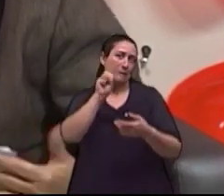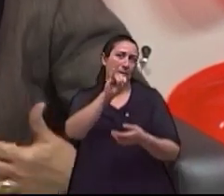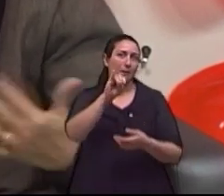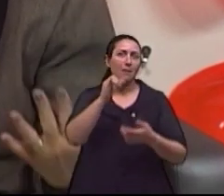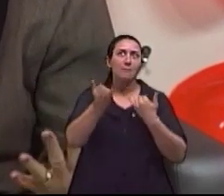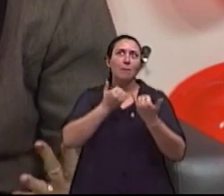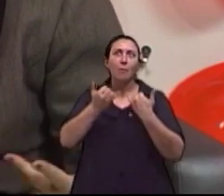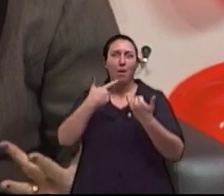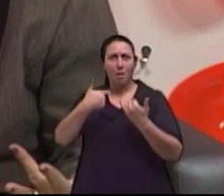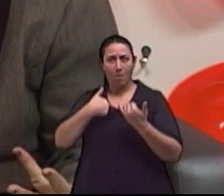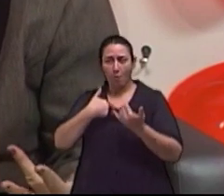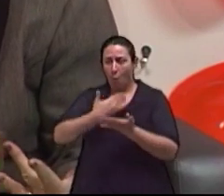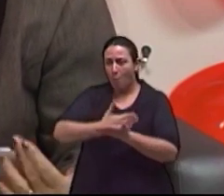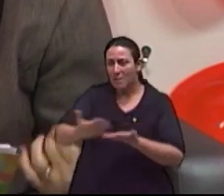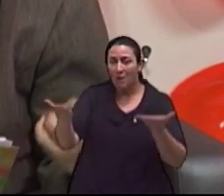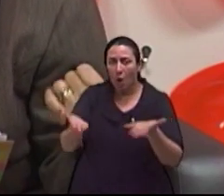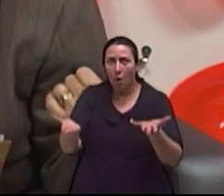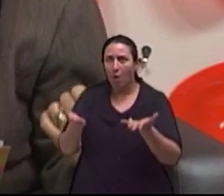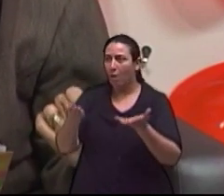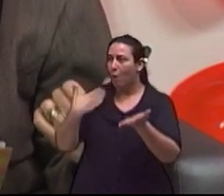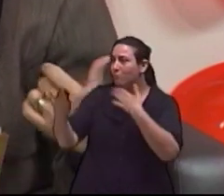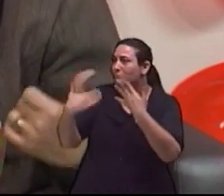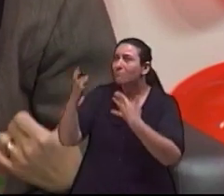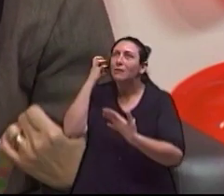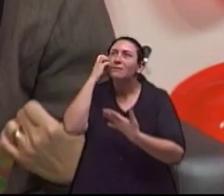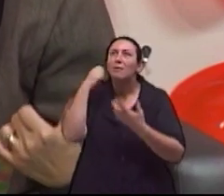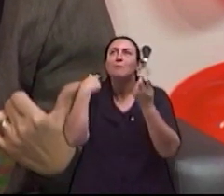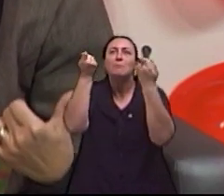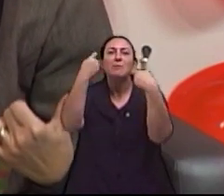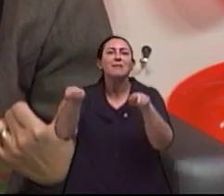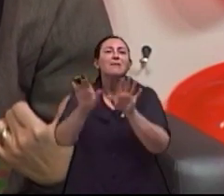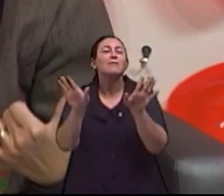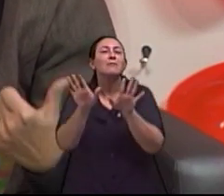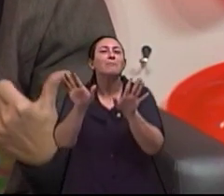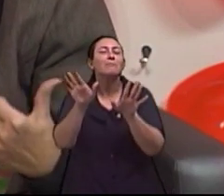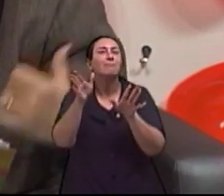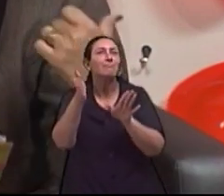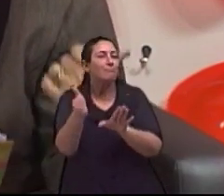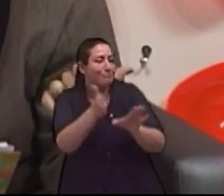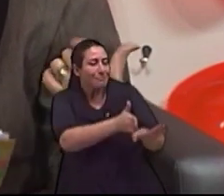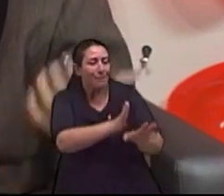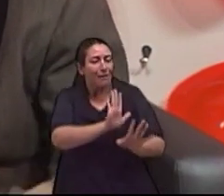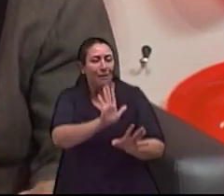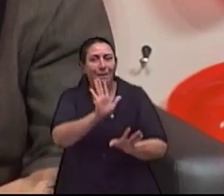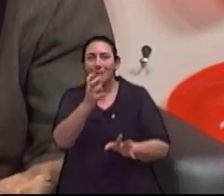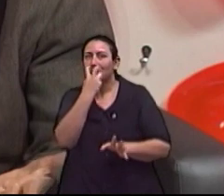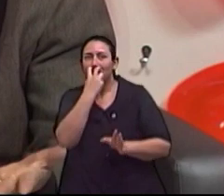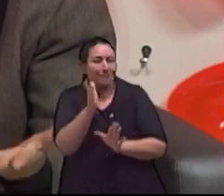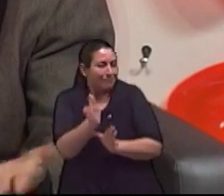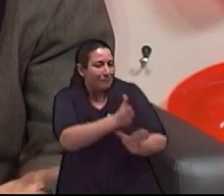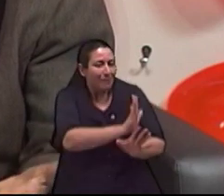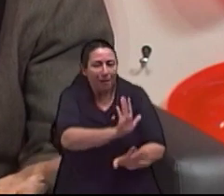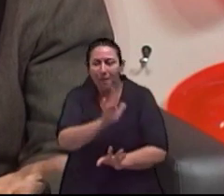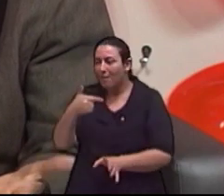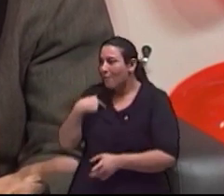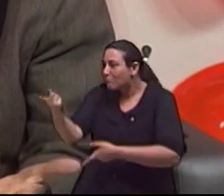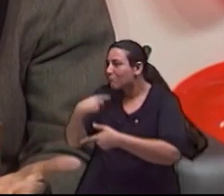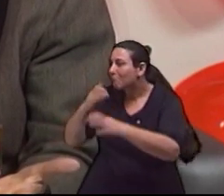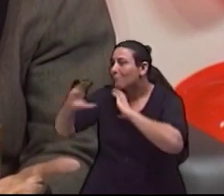a conversar com a Patrícia, sem, nesse momento seguinte, sem a Cris aqui para nos traduzir.